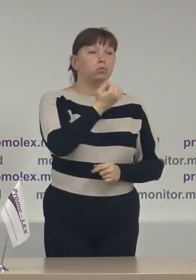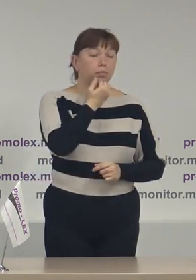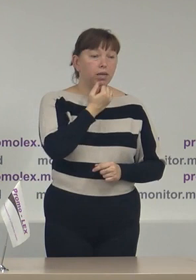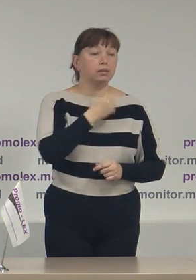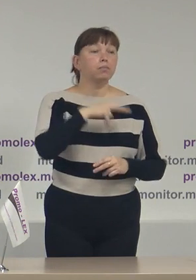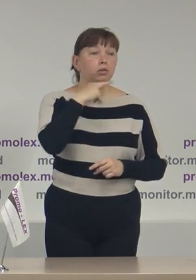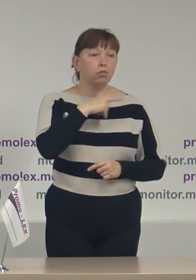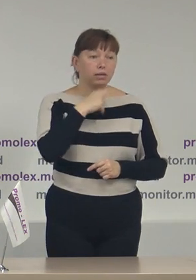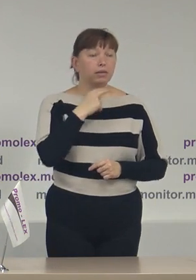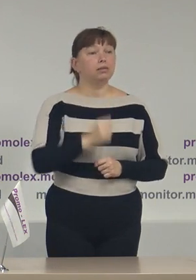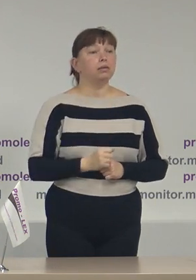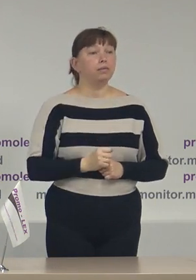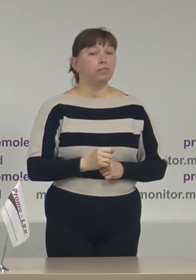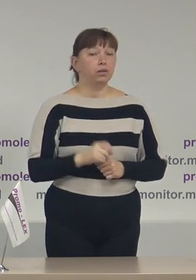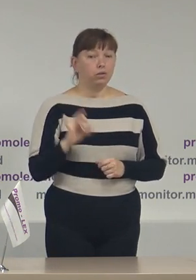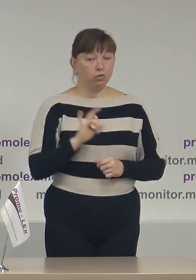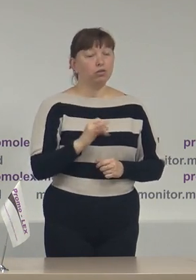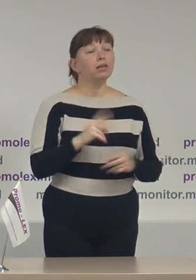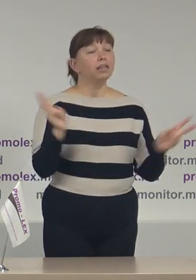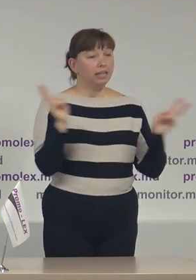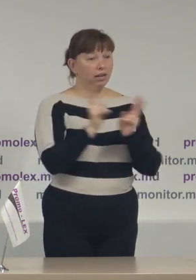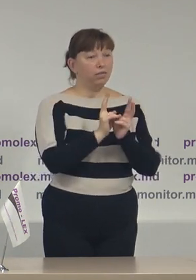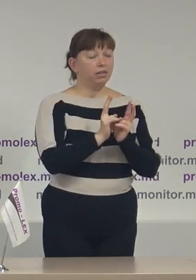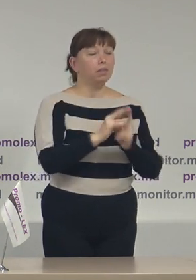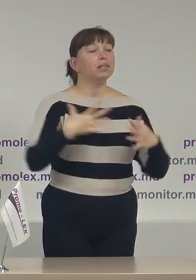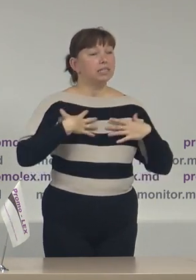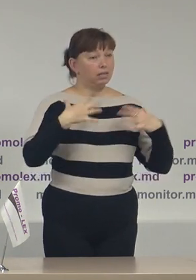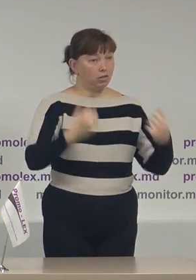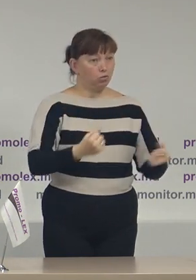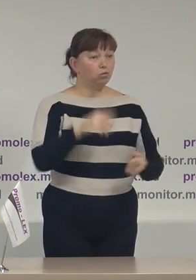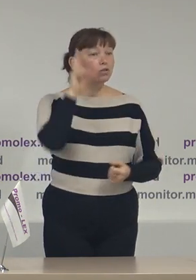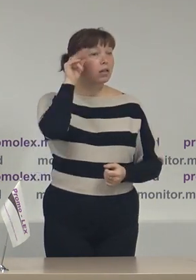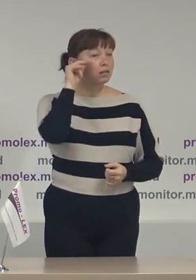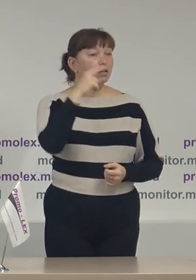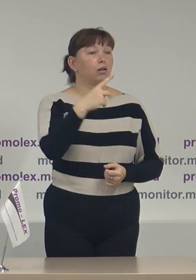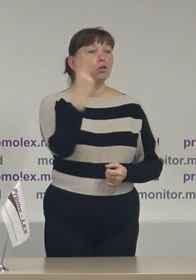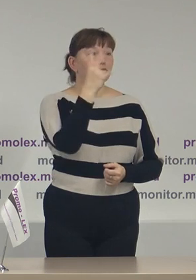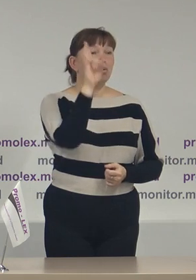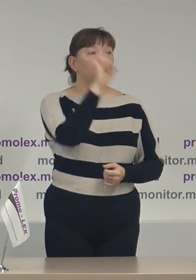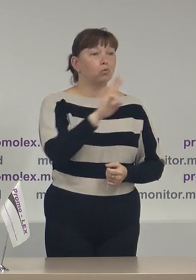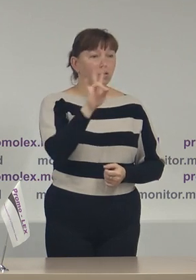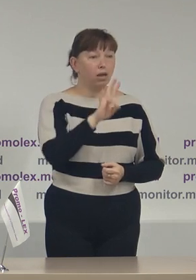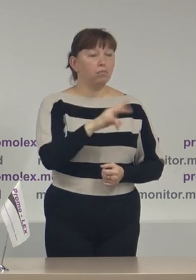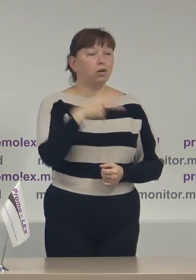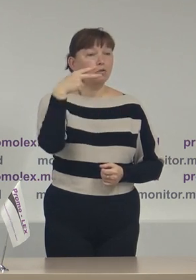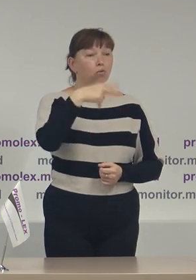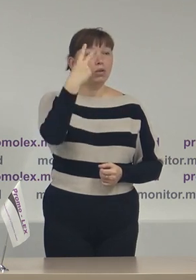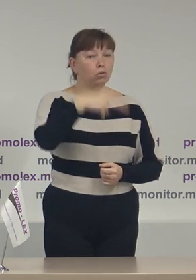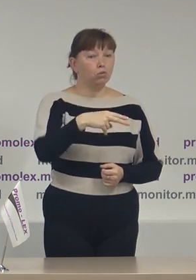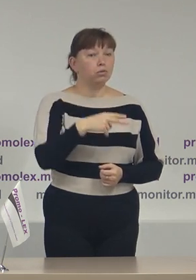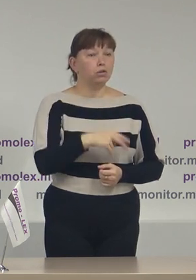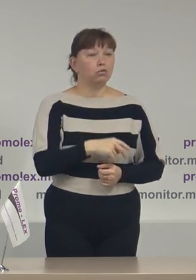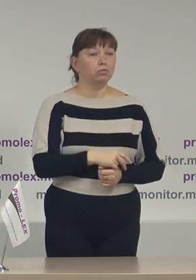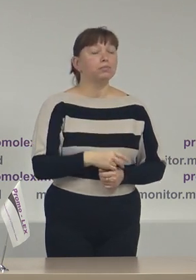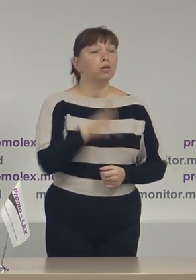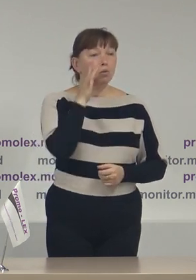mult pentru atenție și ne revedem sănătoși pe data de 2 noiembrie 2020, orile 10